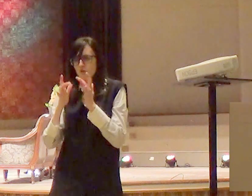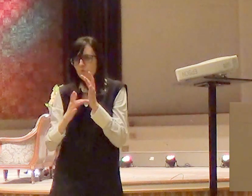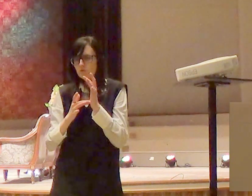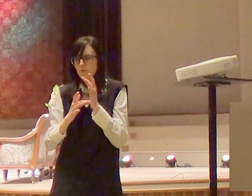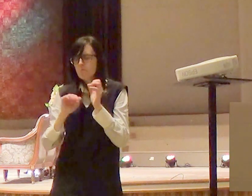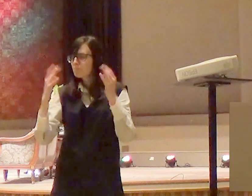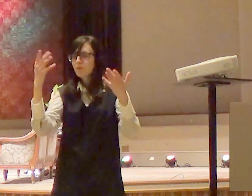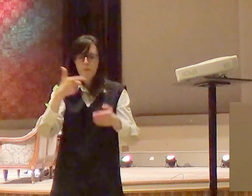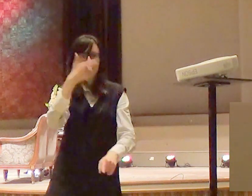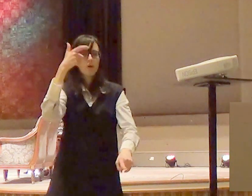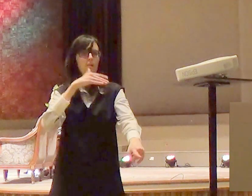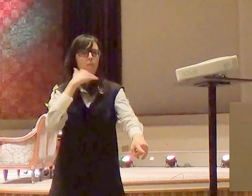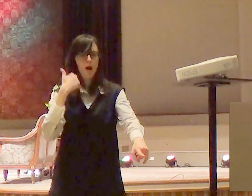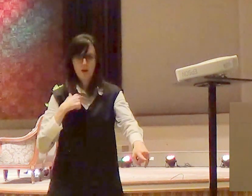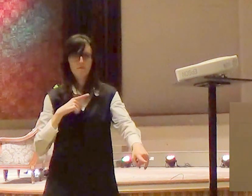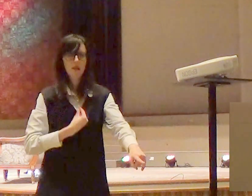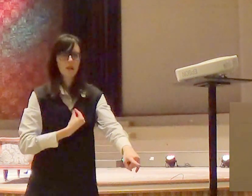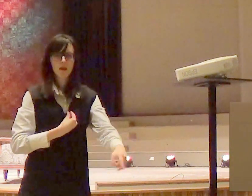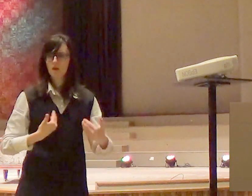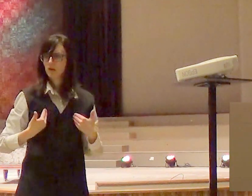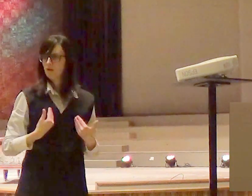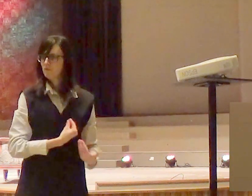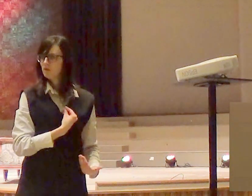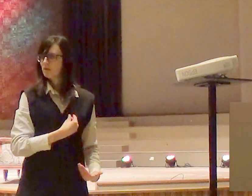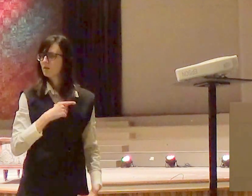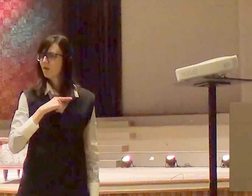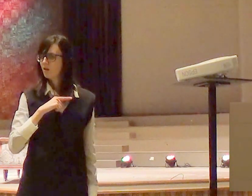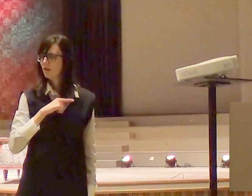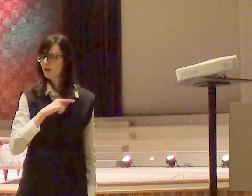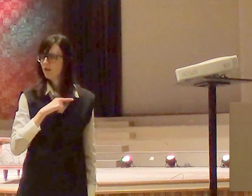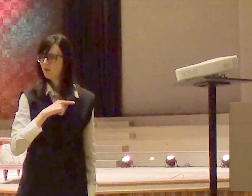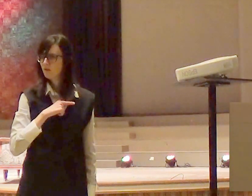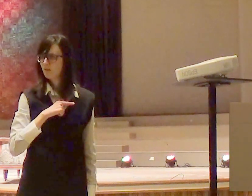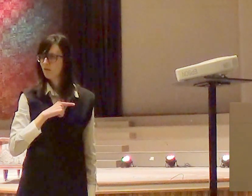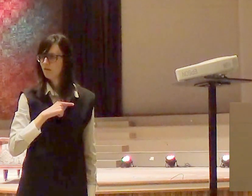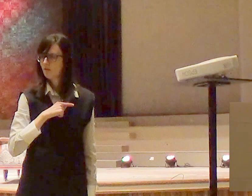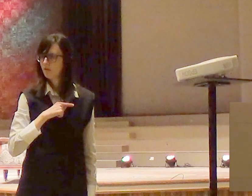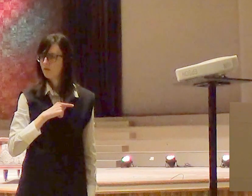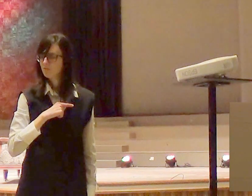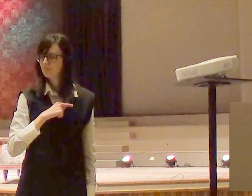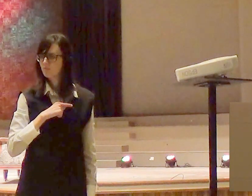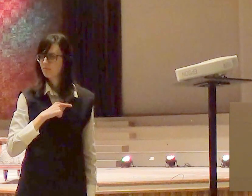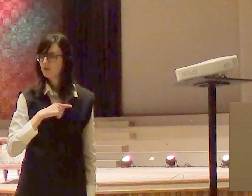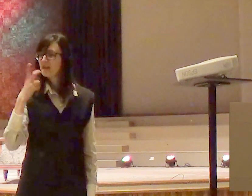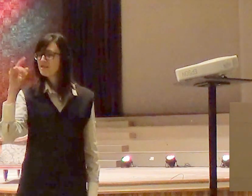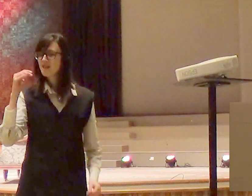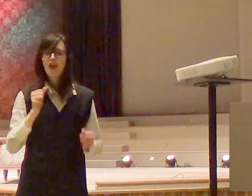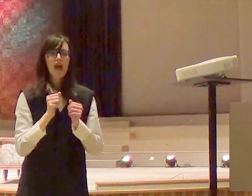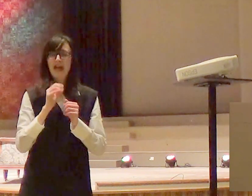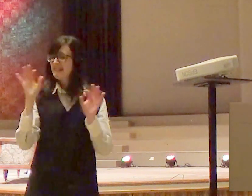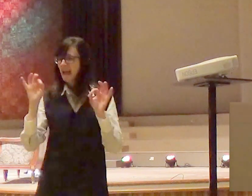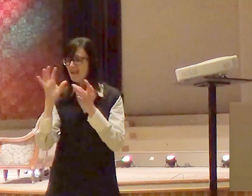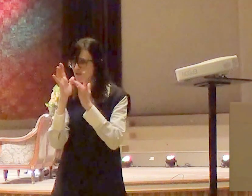não é o mesmo grupo dele teria me matado porque eu estaria junto com ele você está entendendo